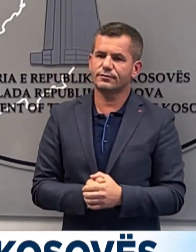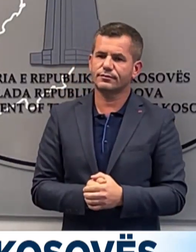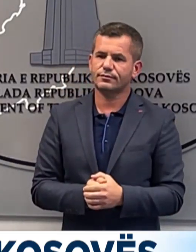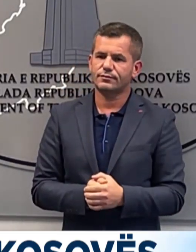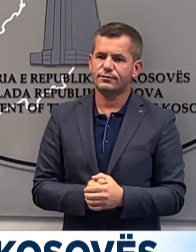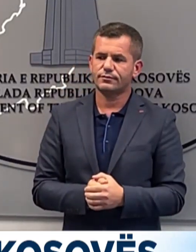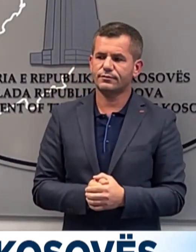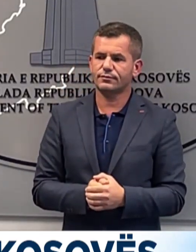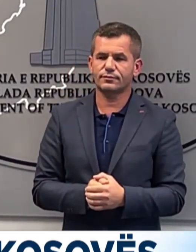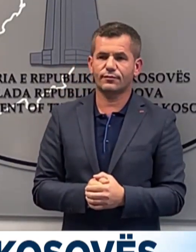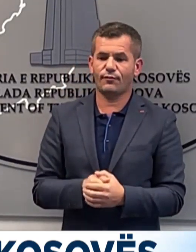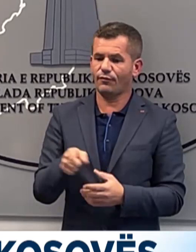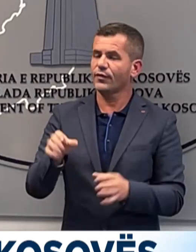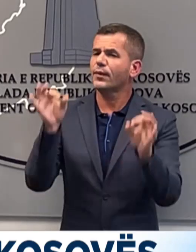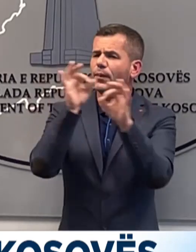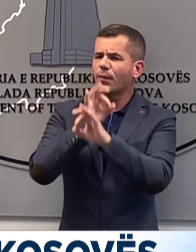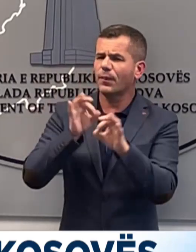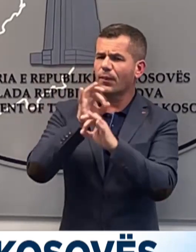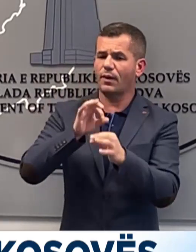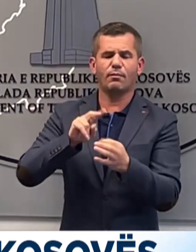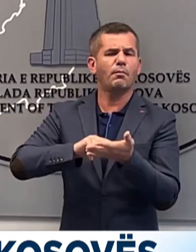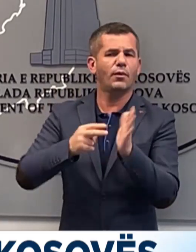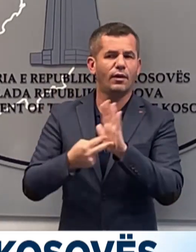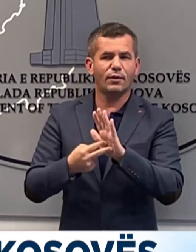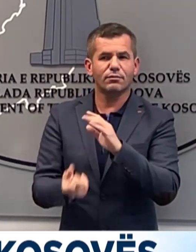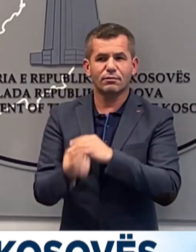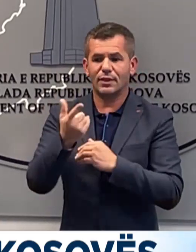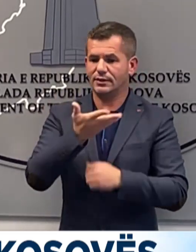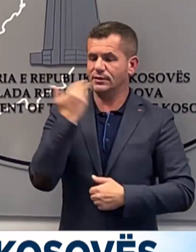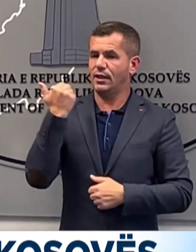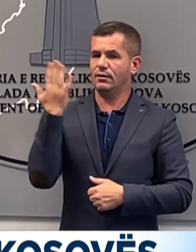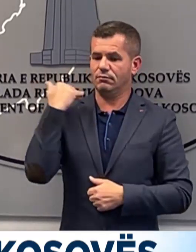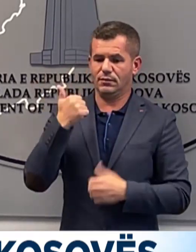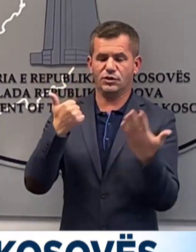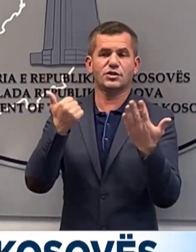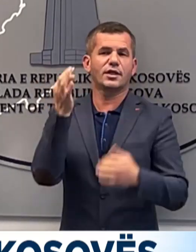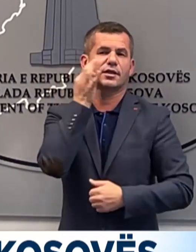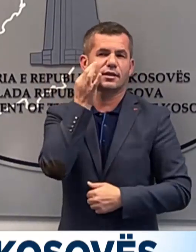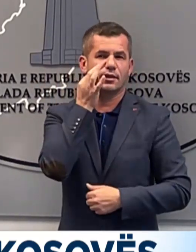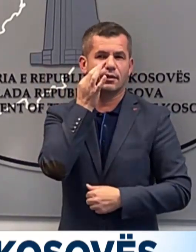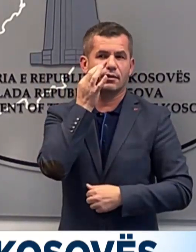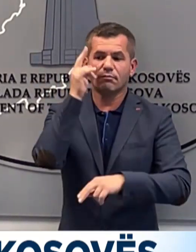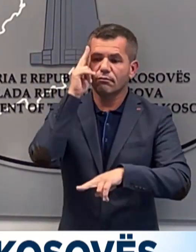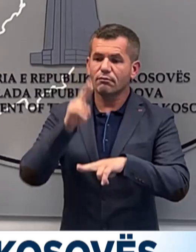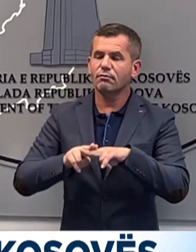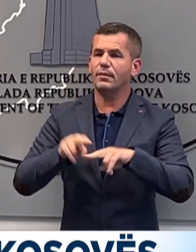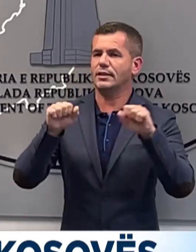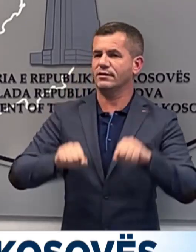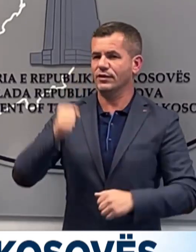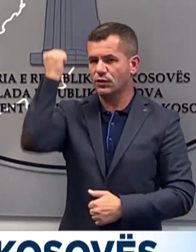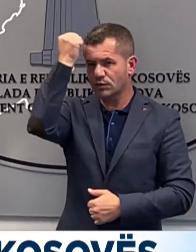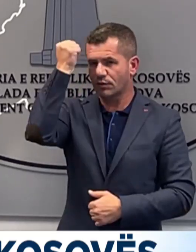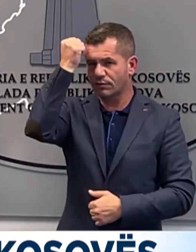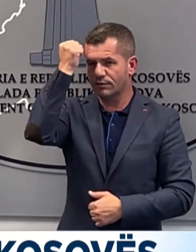Asë një incident në asë një pik kufitare në ditën e gjashtë të zbatimit të vendimit qeverisë Republikës Kosovës.